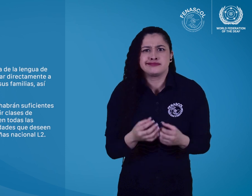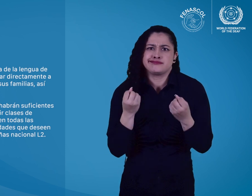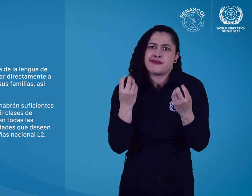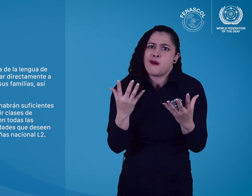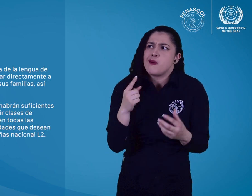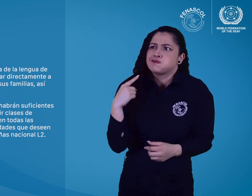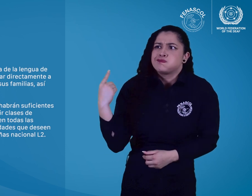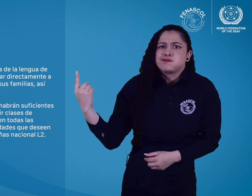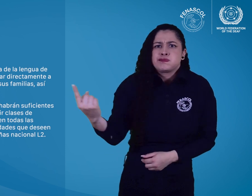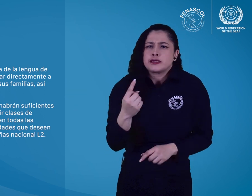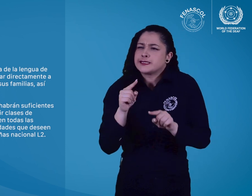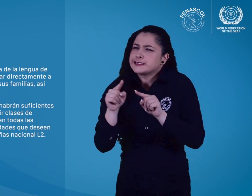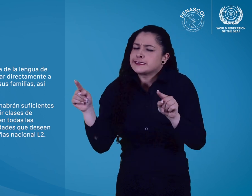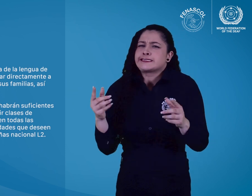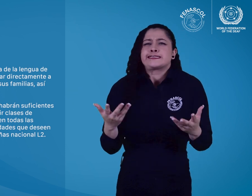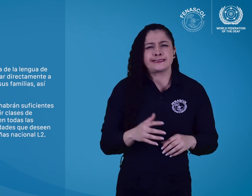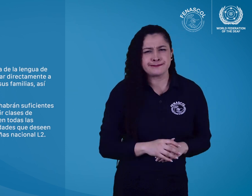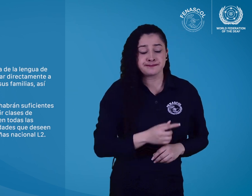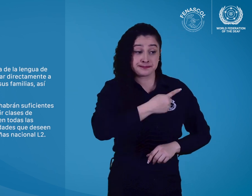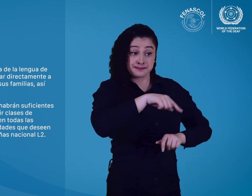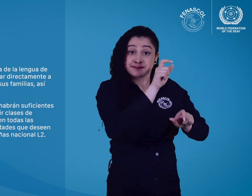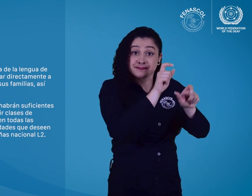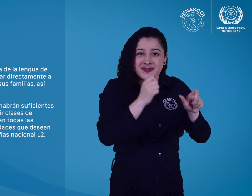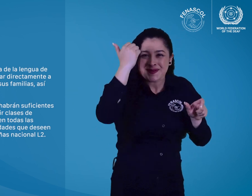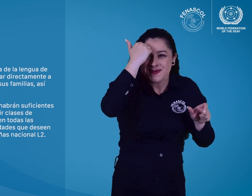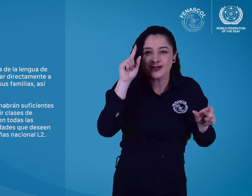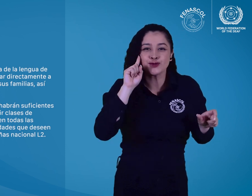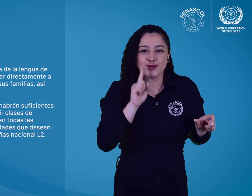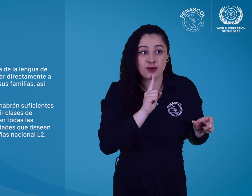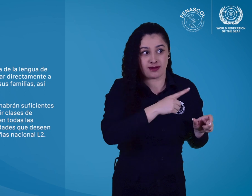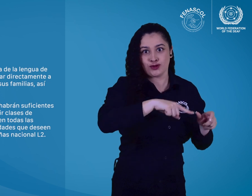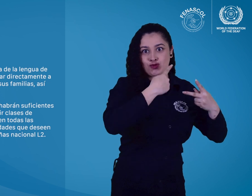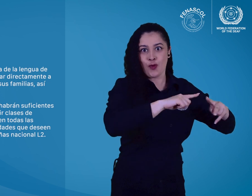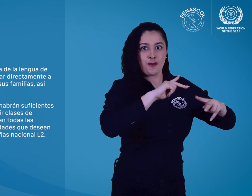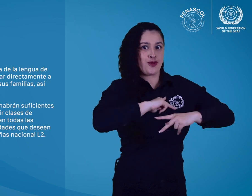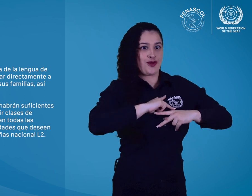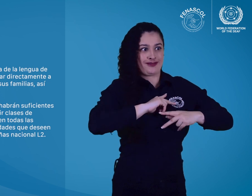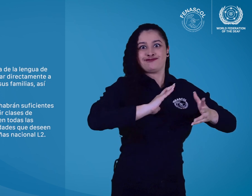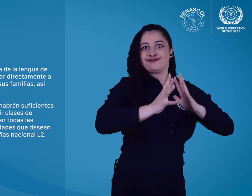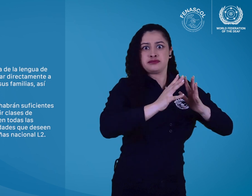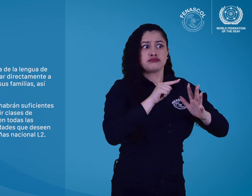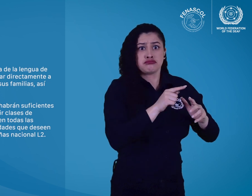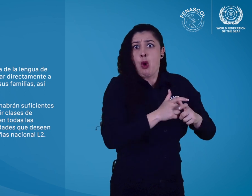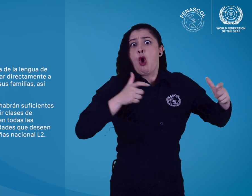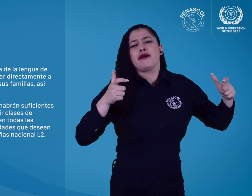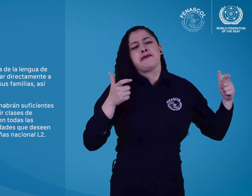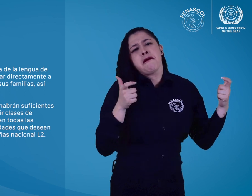En la mayoría de los casos, no habrán suficientes profesores sordos para impartir